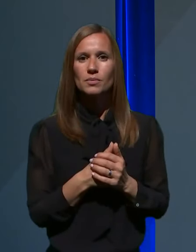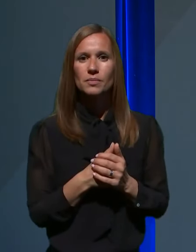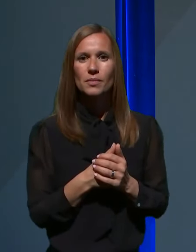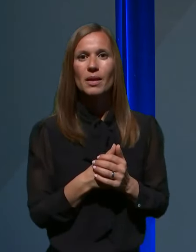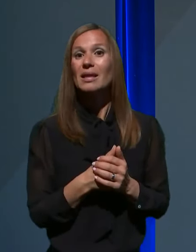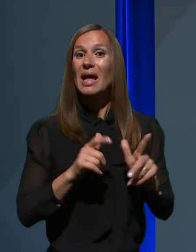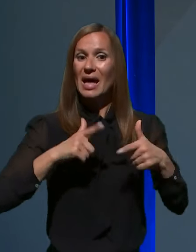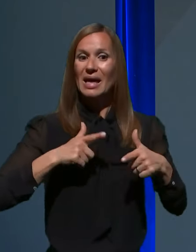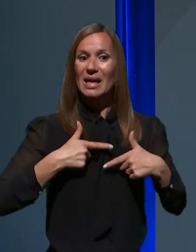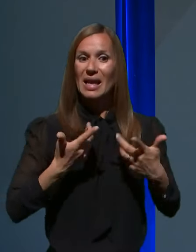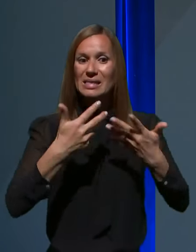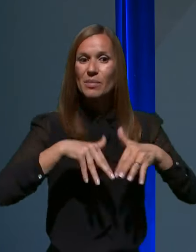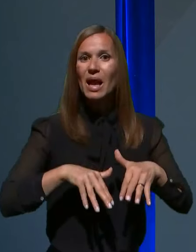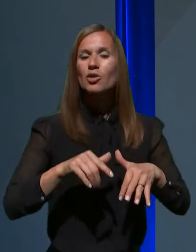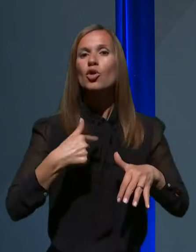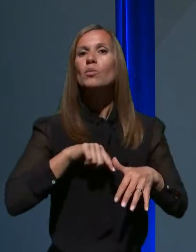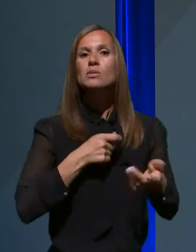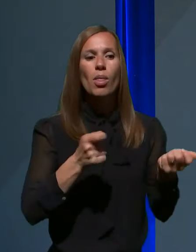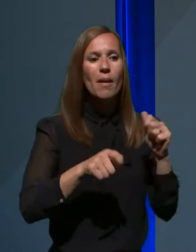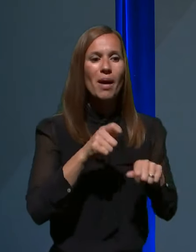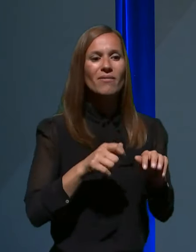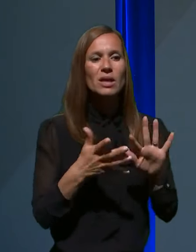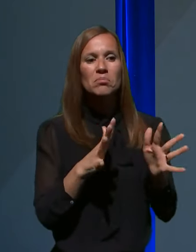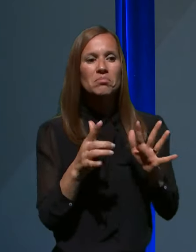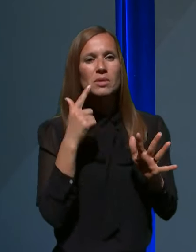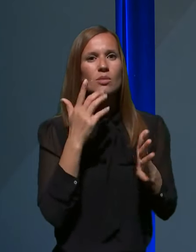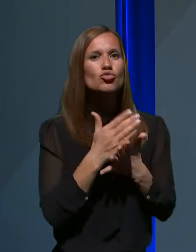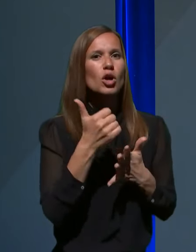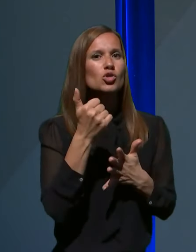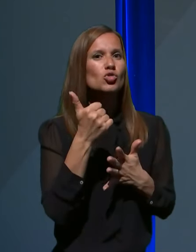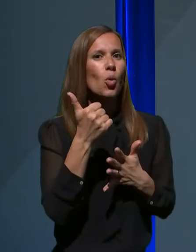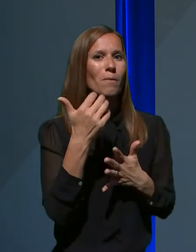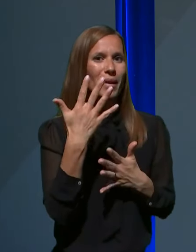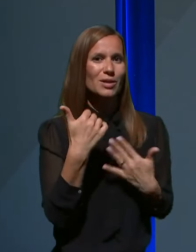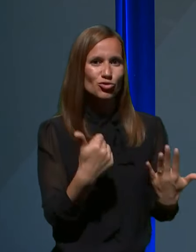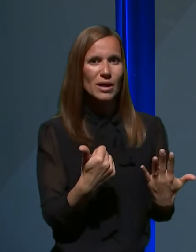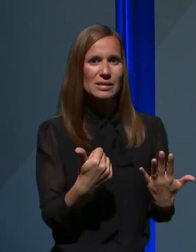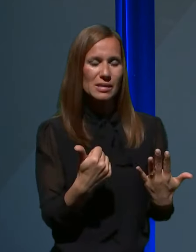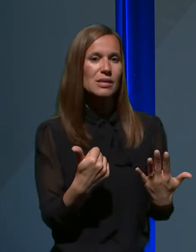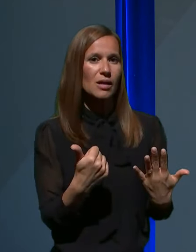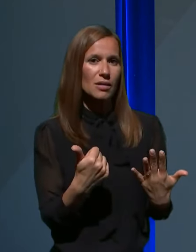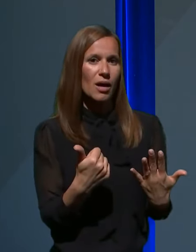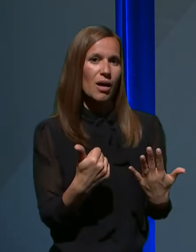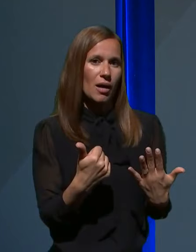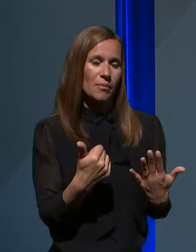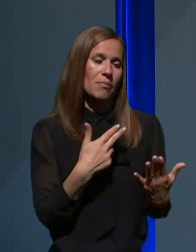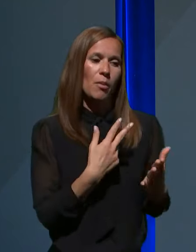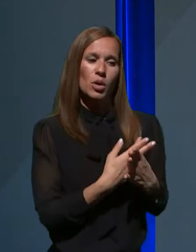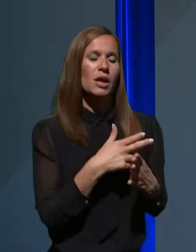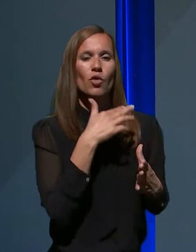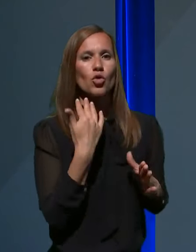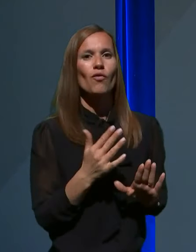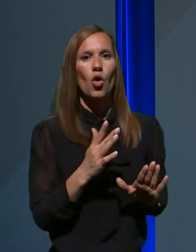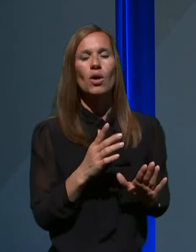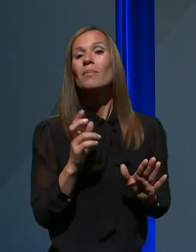Respiratorjev smo pa nabavili, jaz mislim, da jih je zdaj 165 bilo na razpolago, so pa v teku tudi še